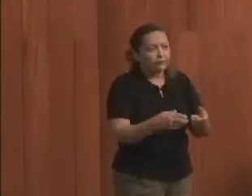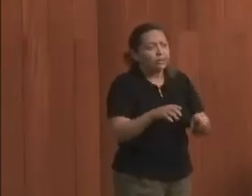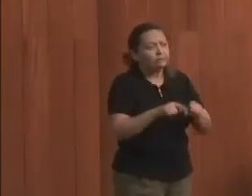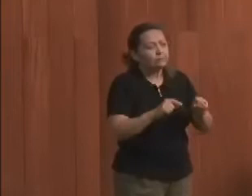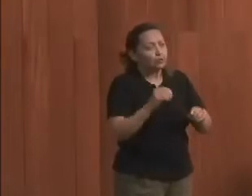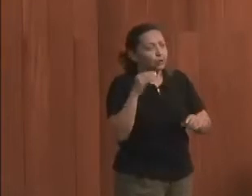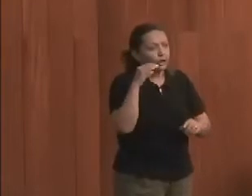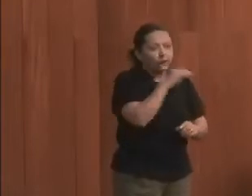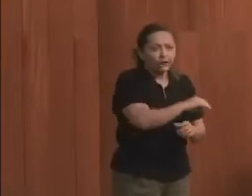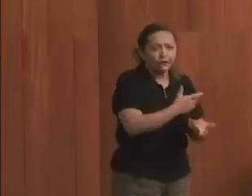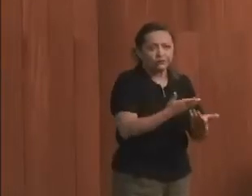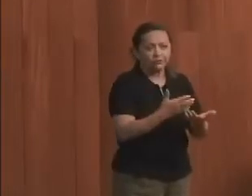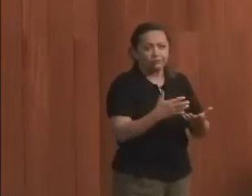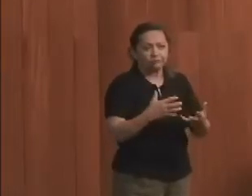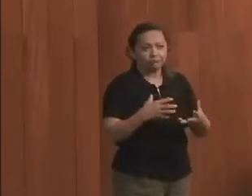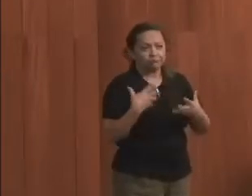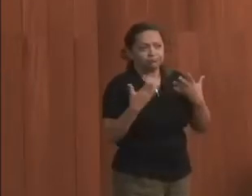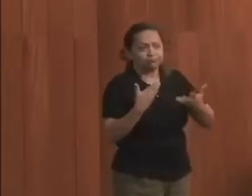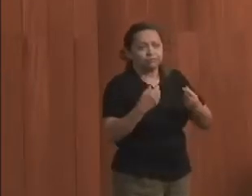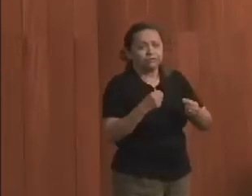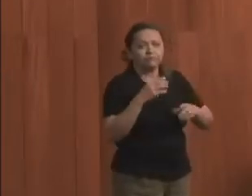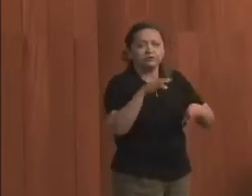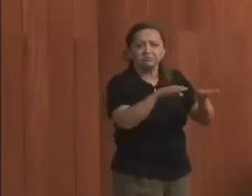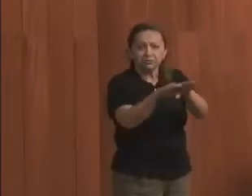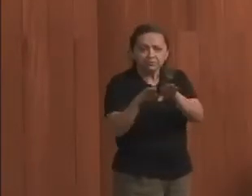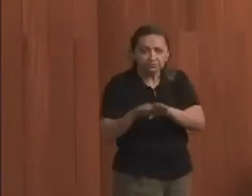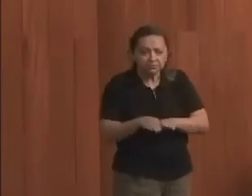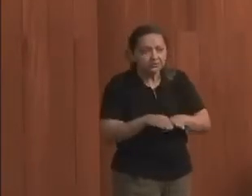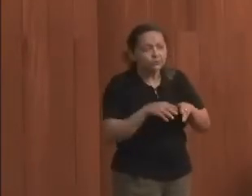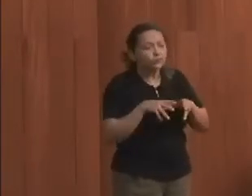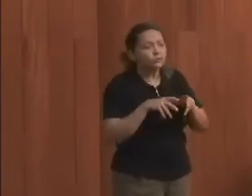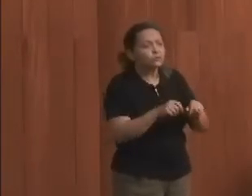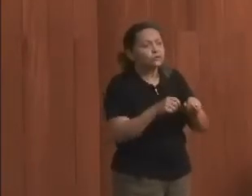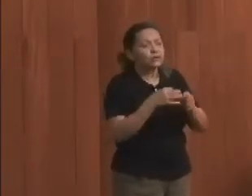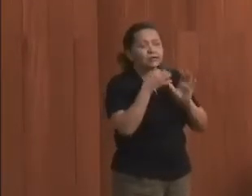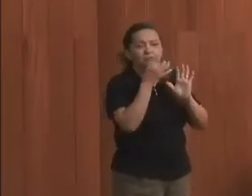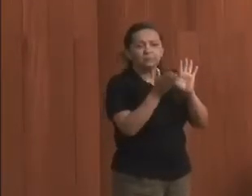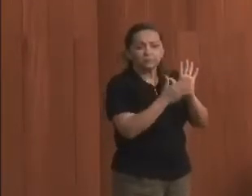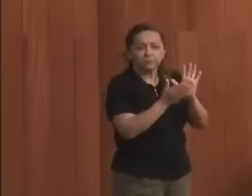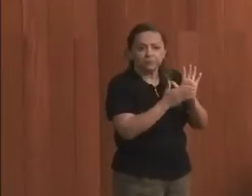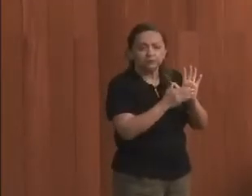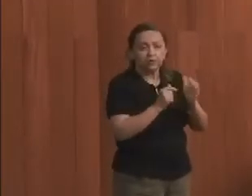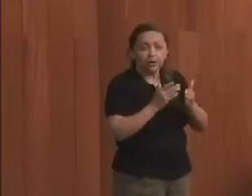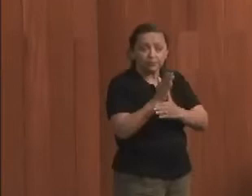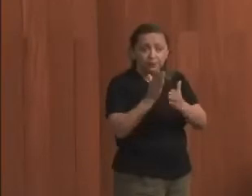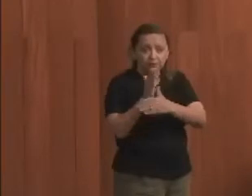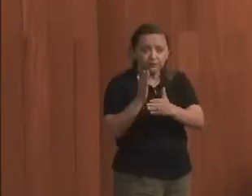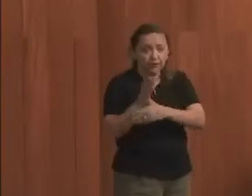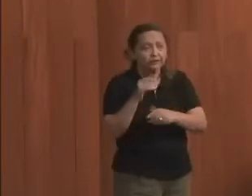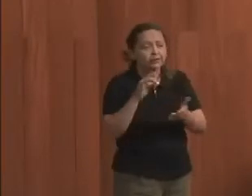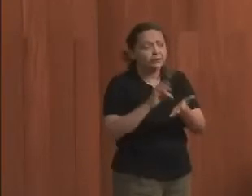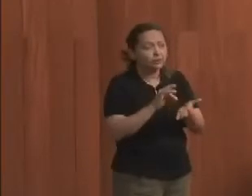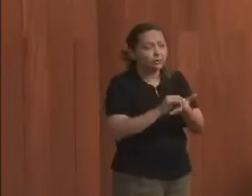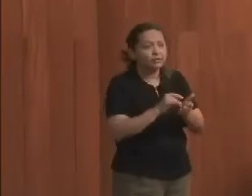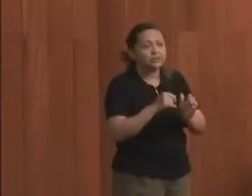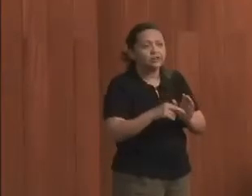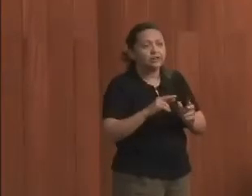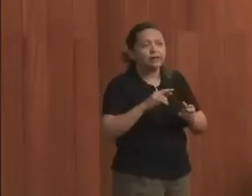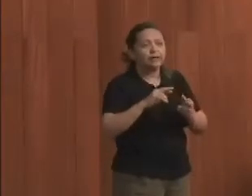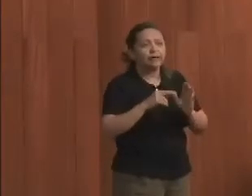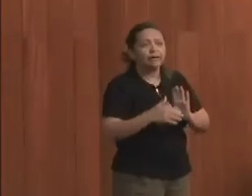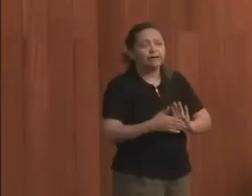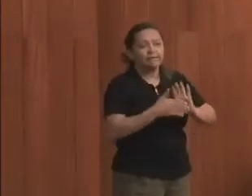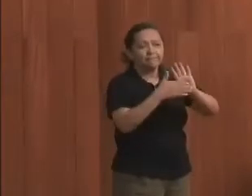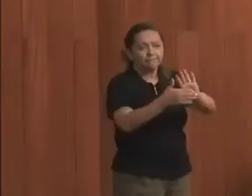caloroso, mas um debate democrático, onde as propostas que foram aprovadas realmente refletem